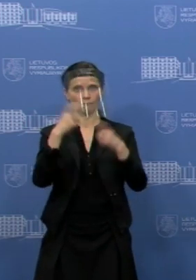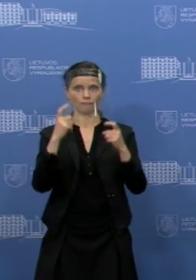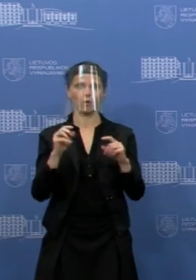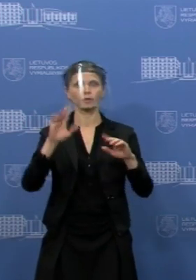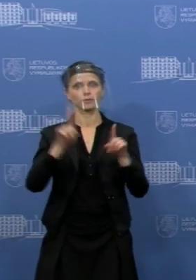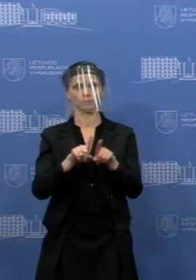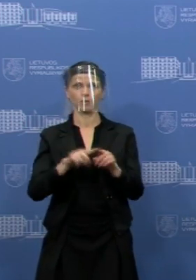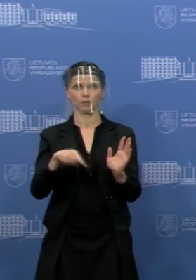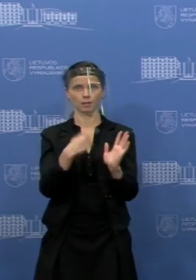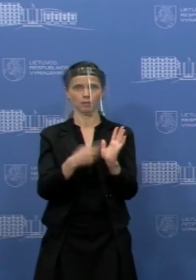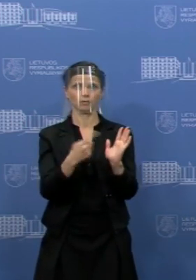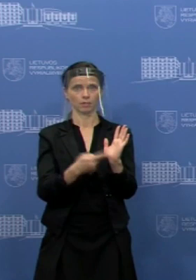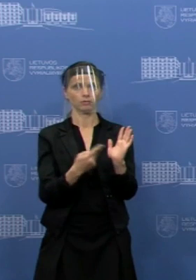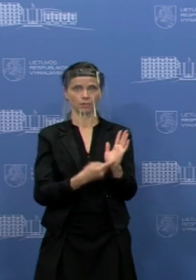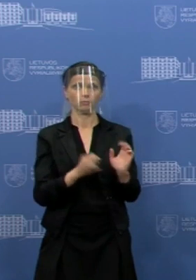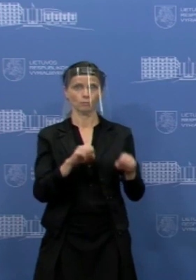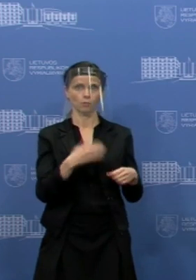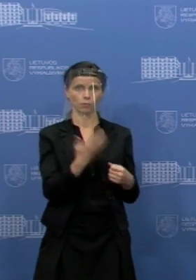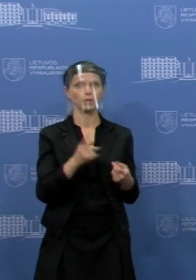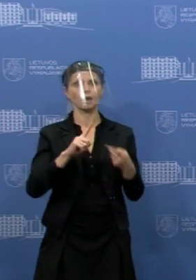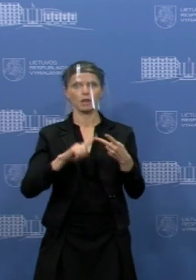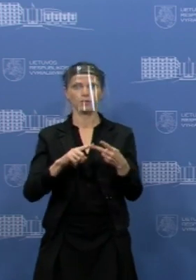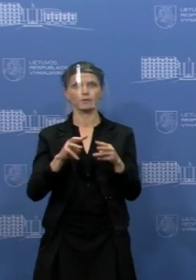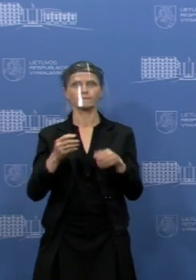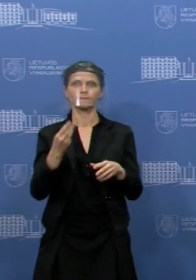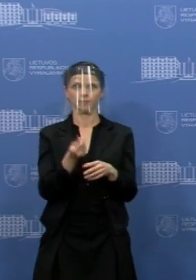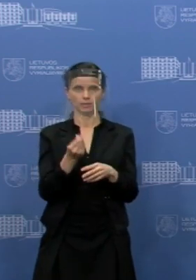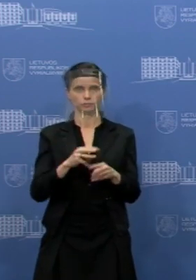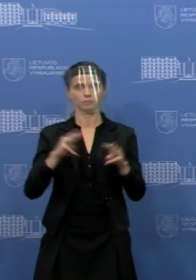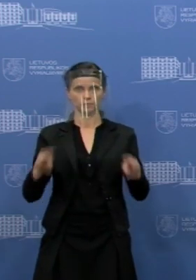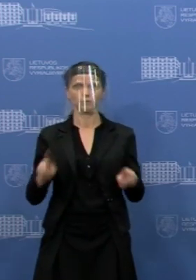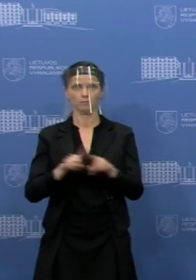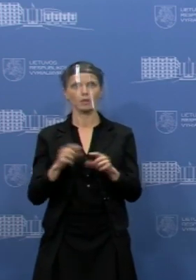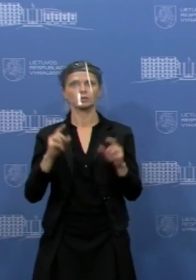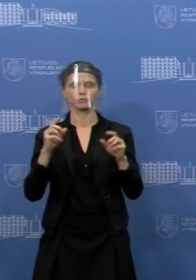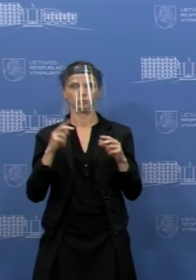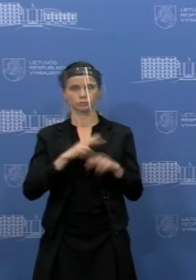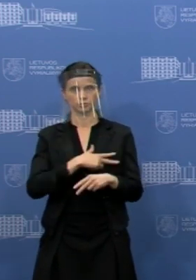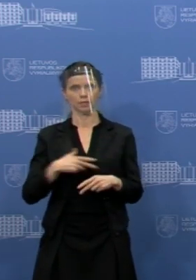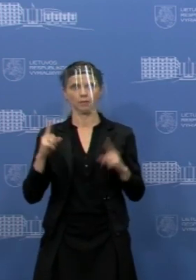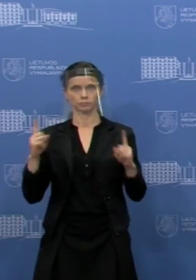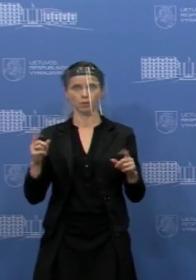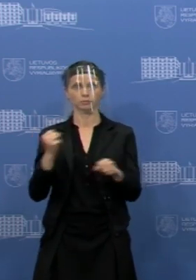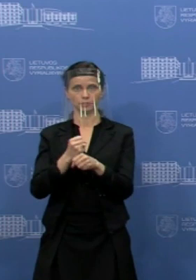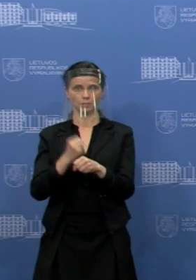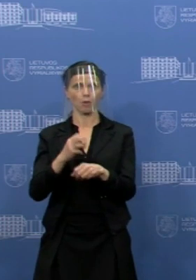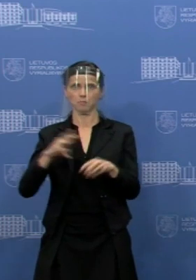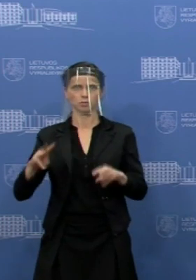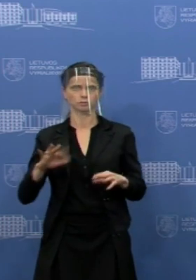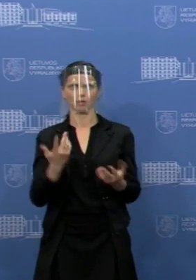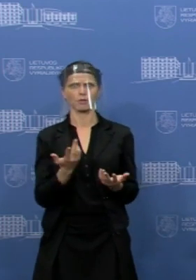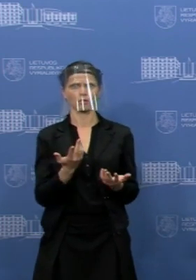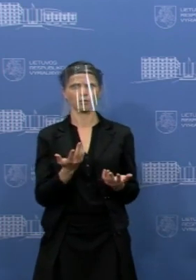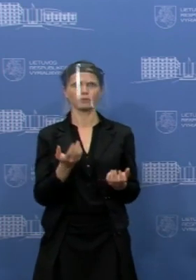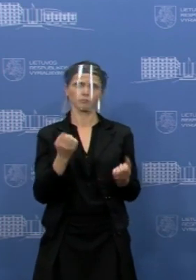Dar tik taip priminsiu, kad čia mes turime finansų ministrą, ekonomikos ir innovacijos ministrą ir socialinės apsaugos ir darbo ministrą. Tai jeigu turėsite klausimų